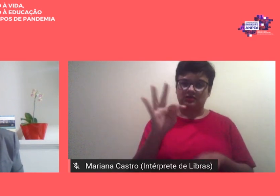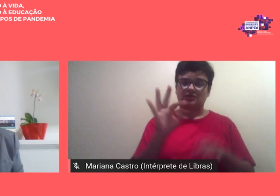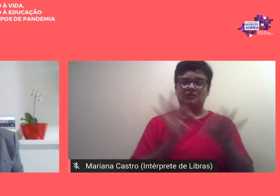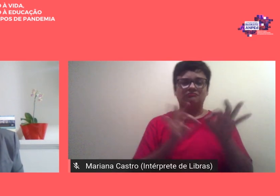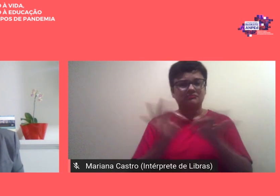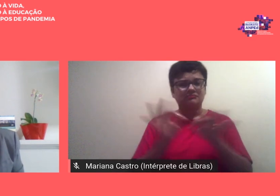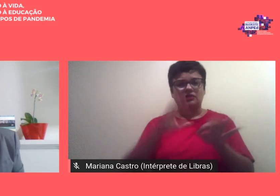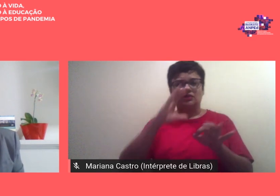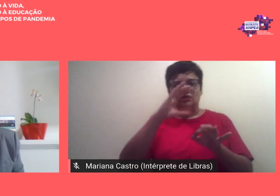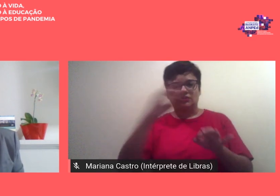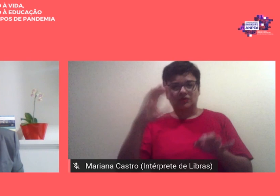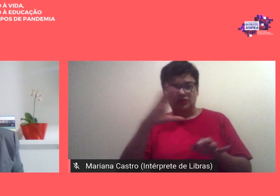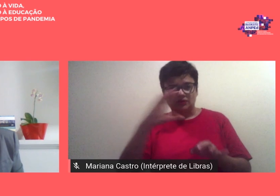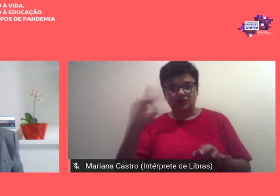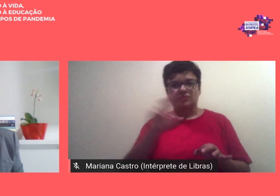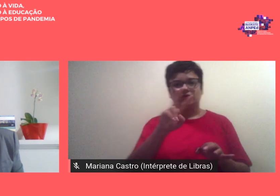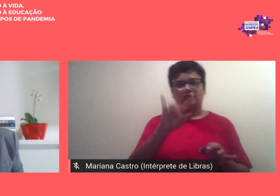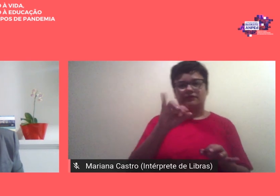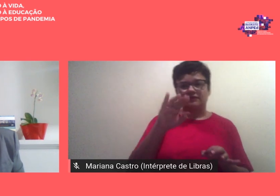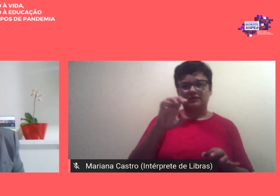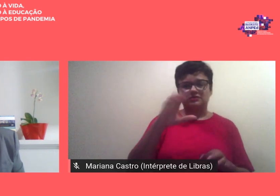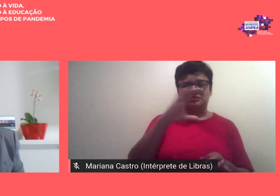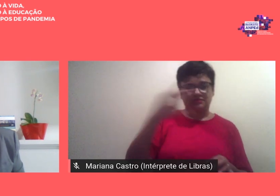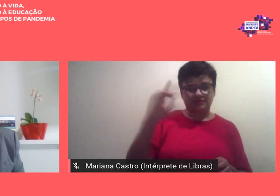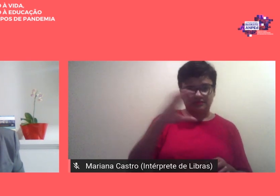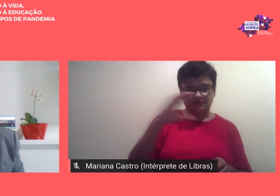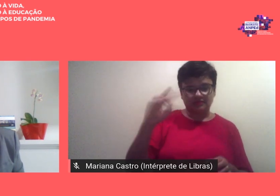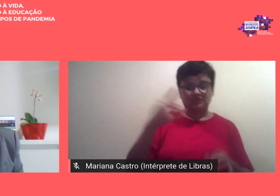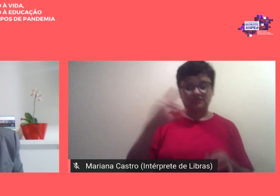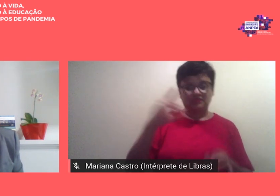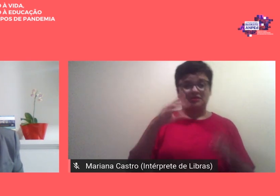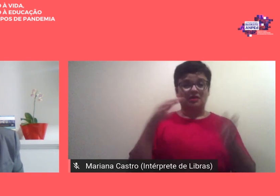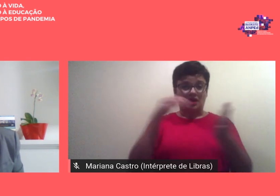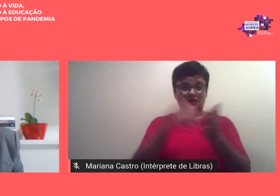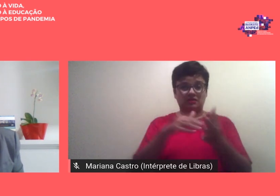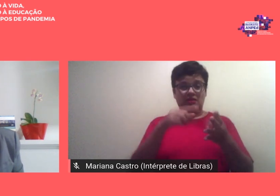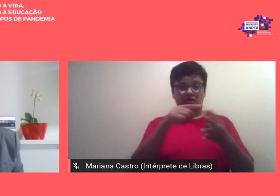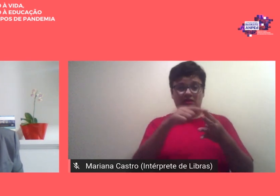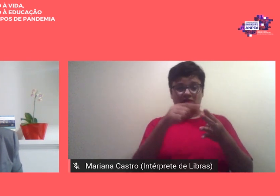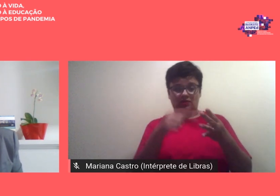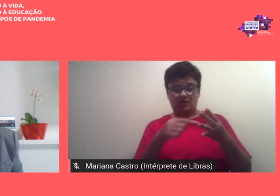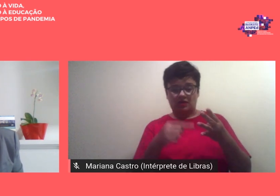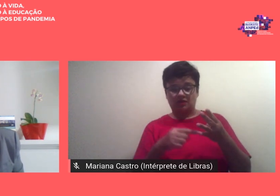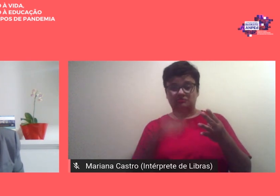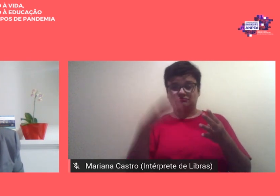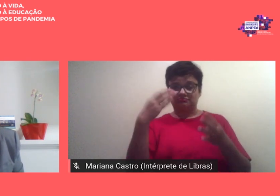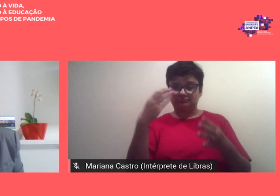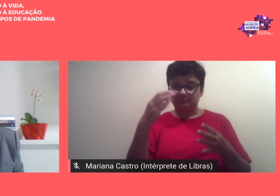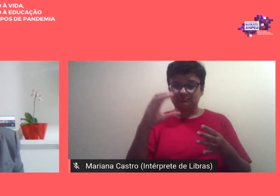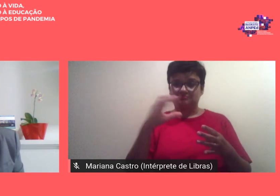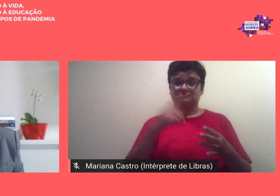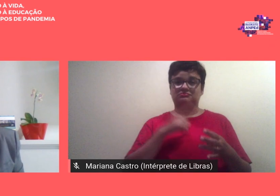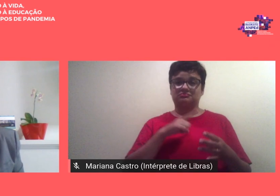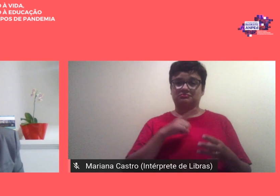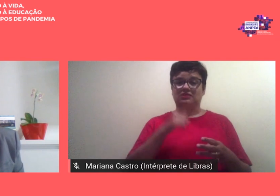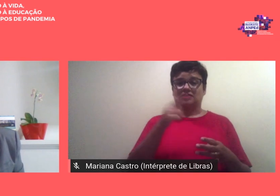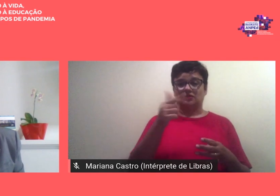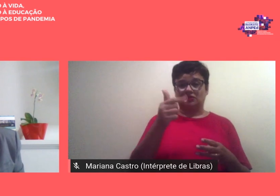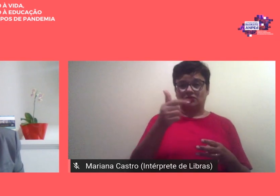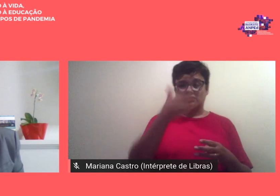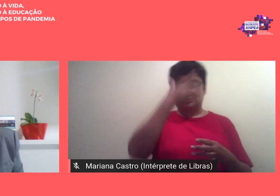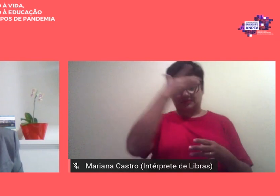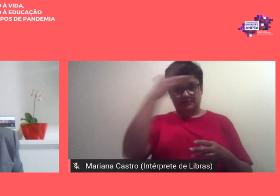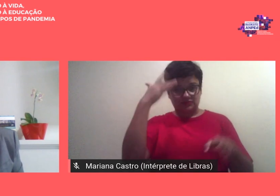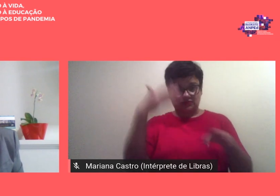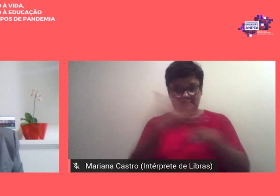um vice-coordenador até quatro componentes para o comitê científico até 12 integrantes para emitir